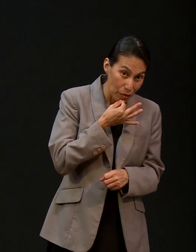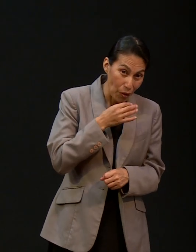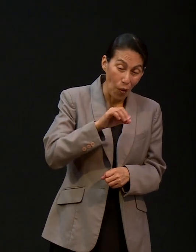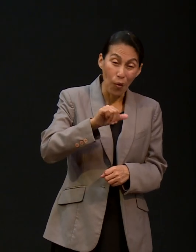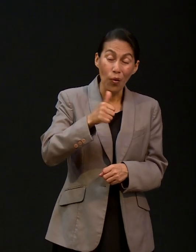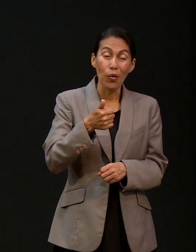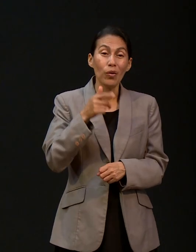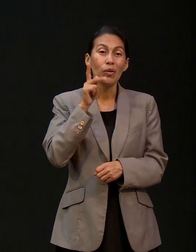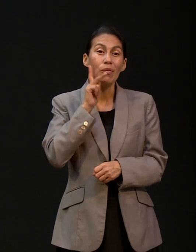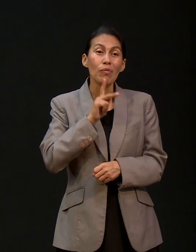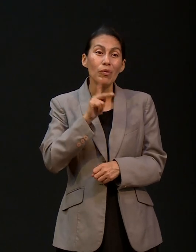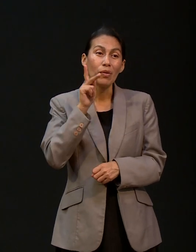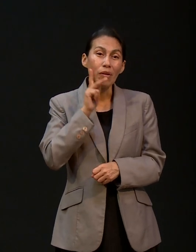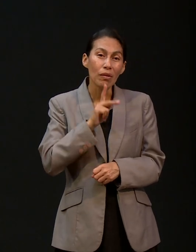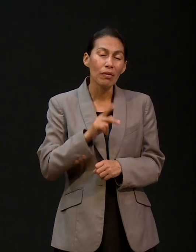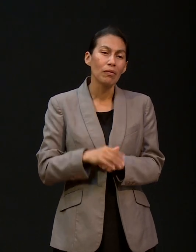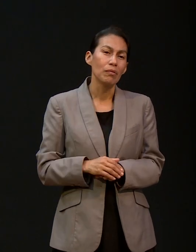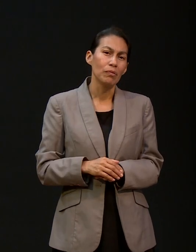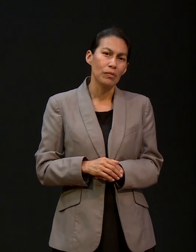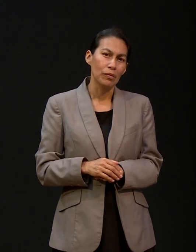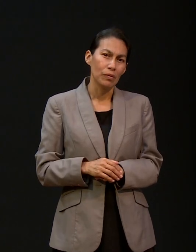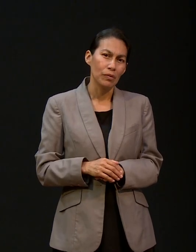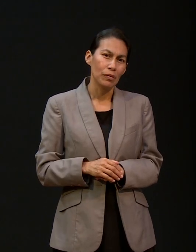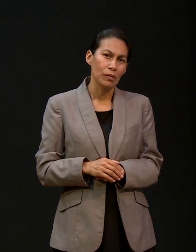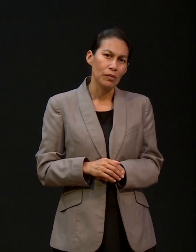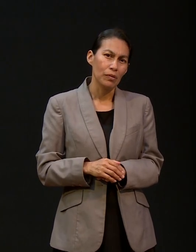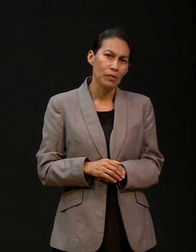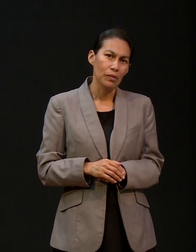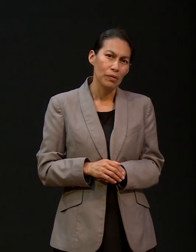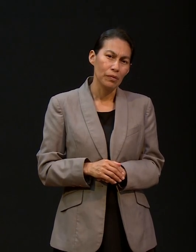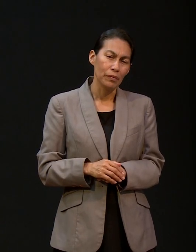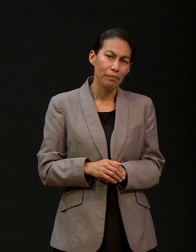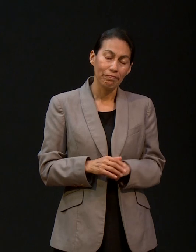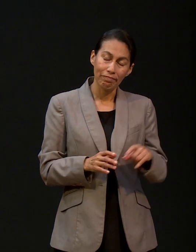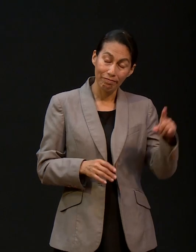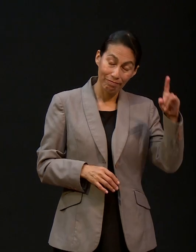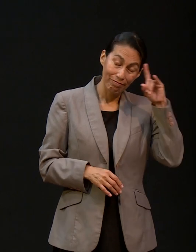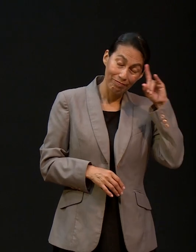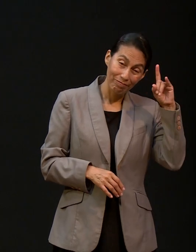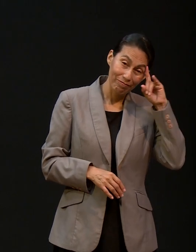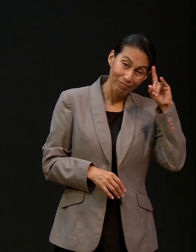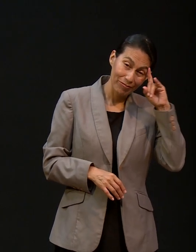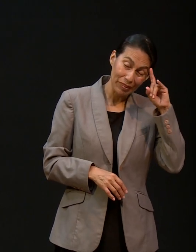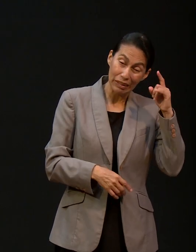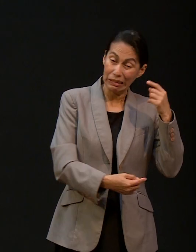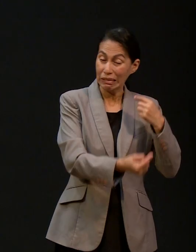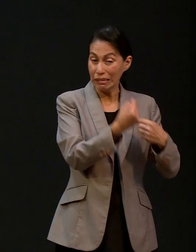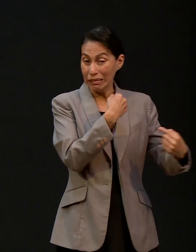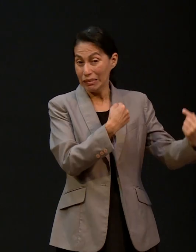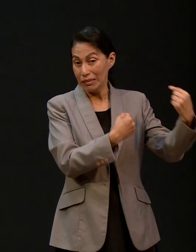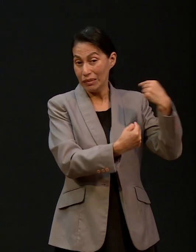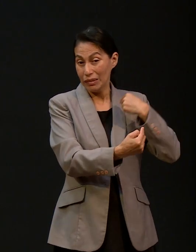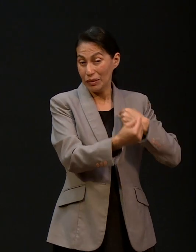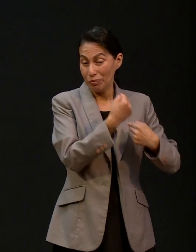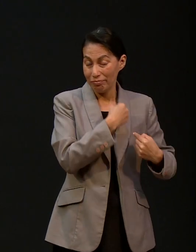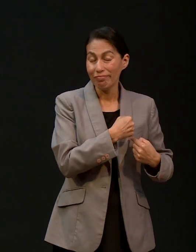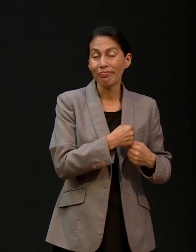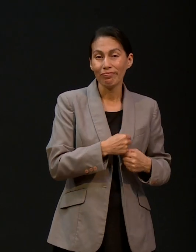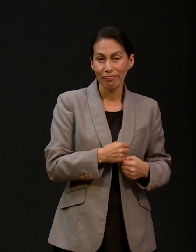otra prueba. Otro evento, otra prueba. Otro evento. el enemigo, el enemigo que nunca cesará de